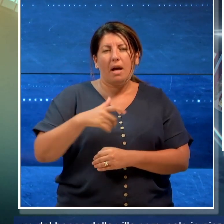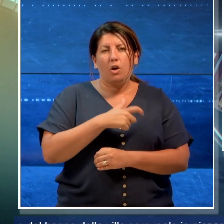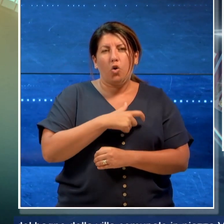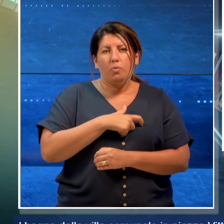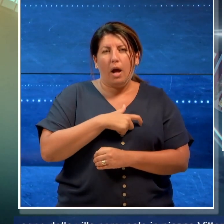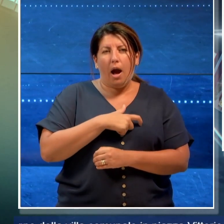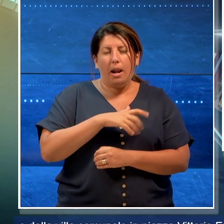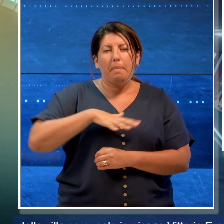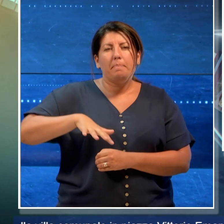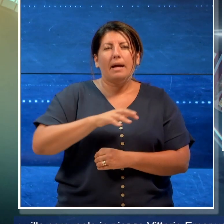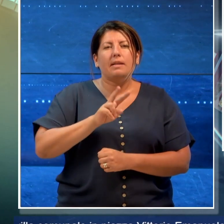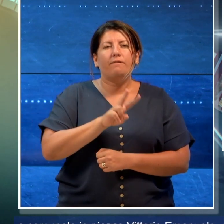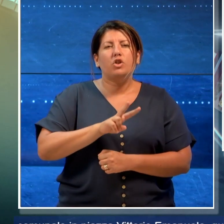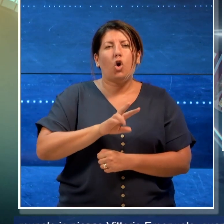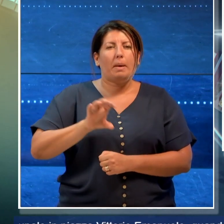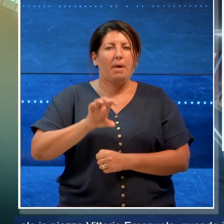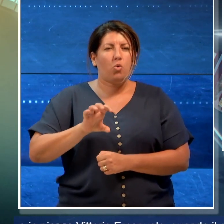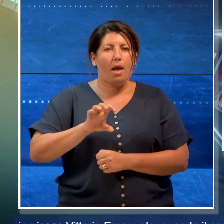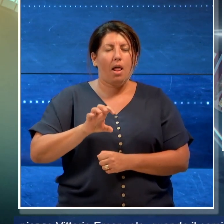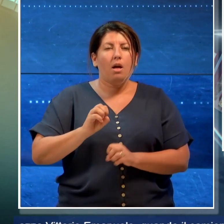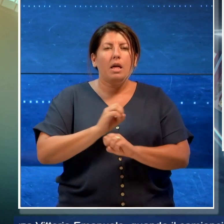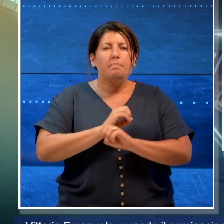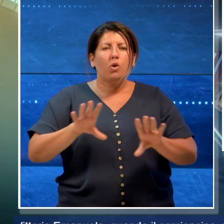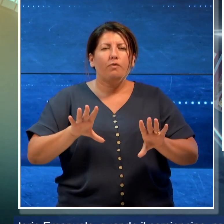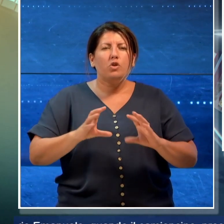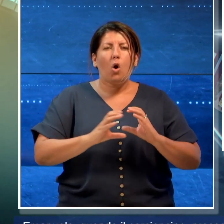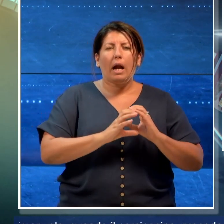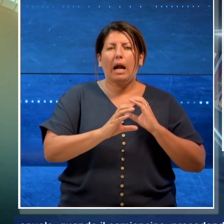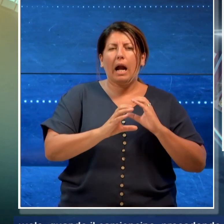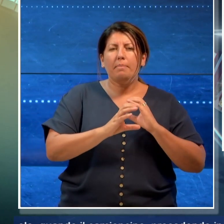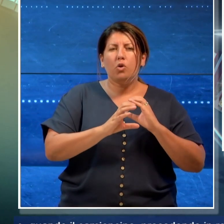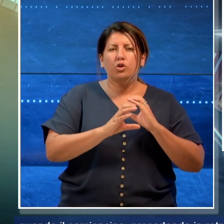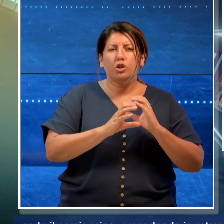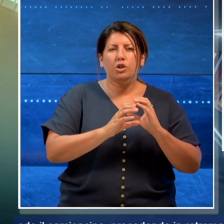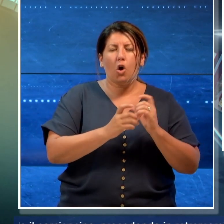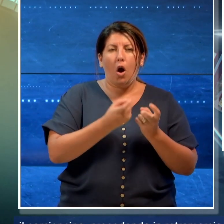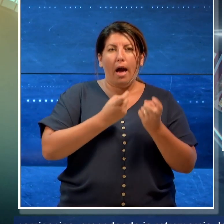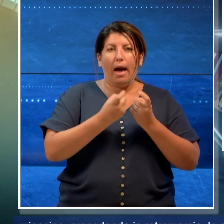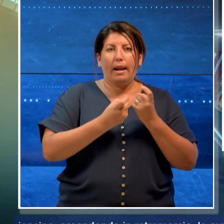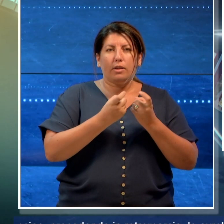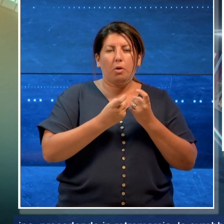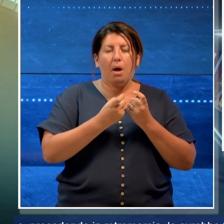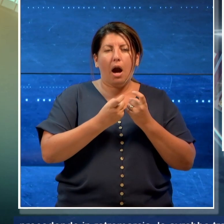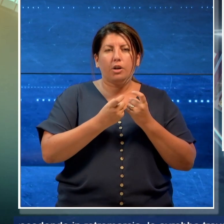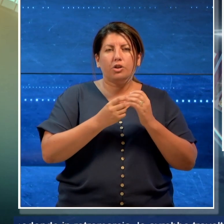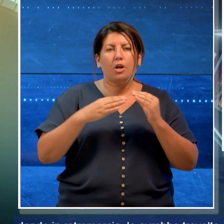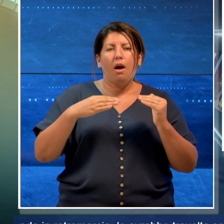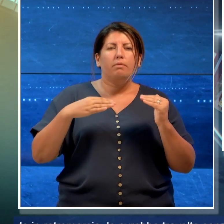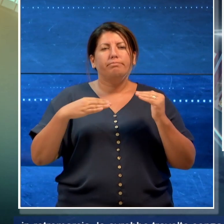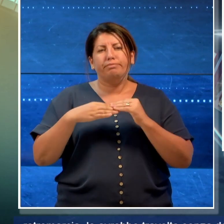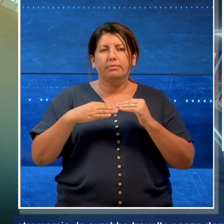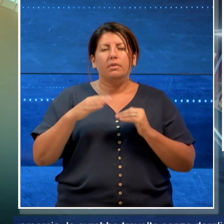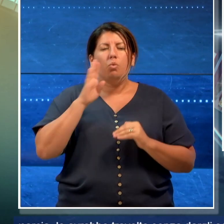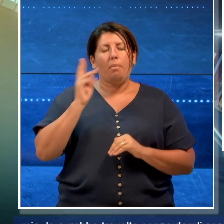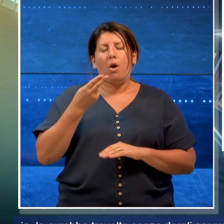piazza Vittorio Emanuele, quando il camioncino, procedendo in retromarcia, lo avrebbe travolto senza dargli